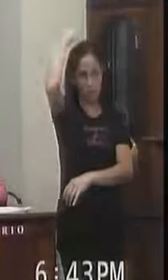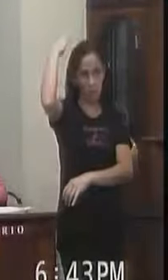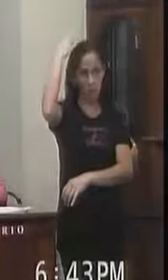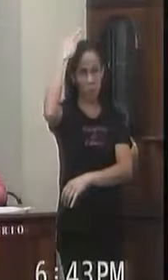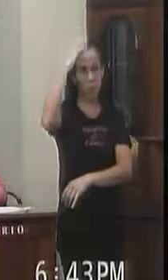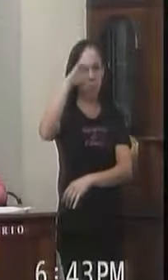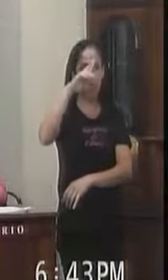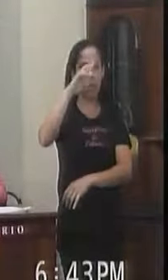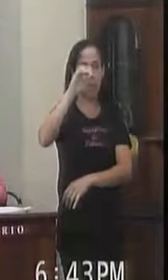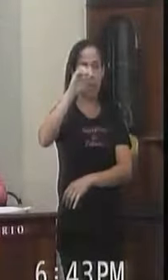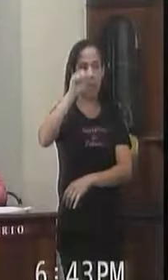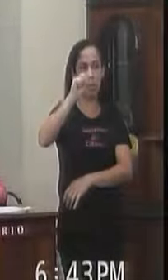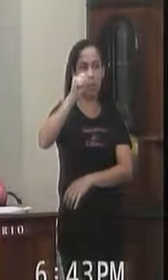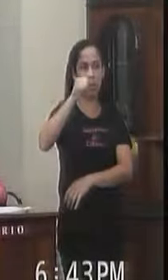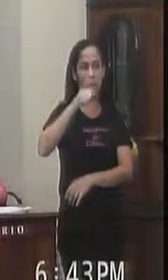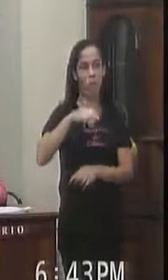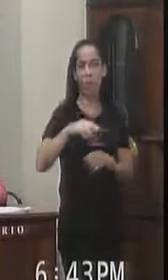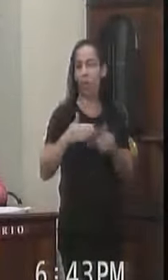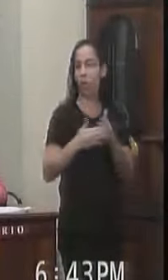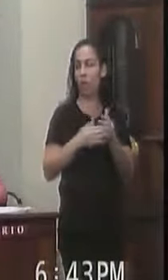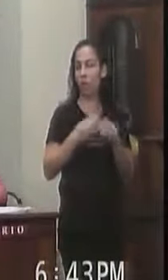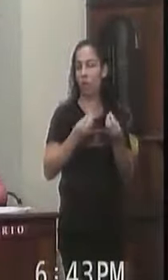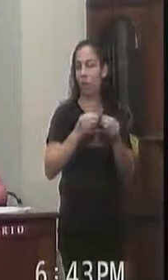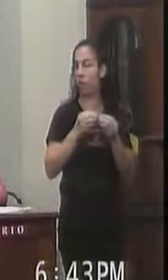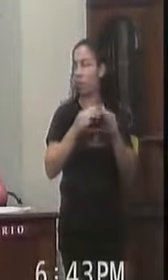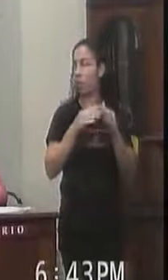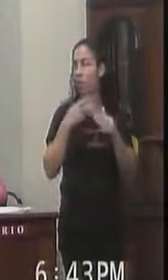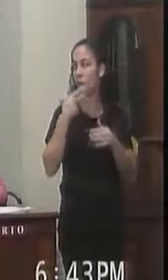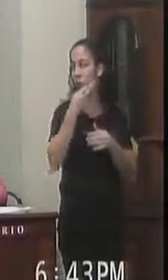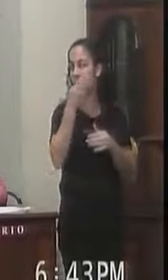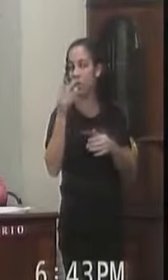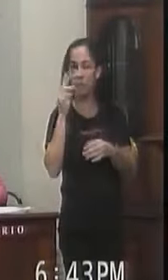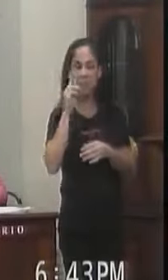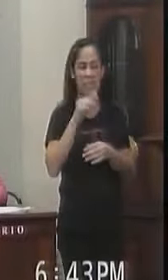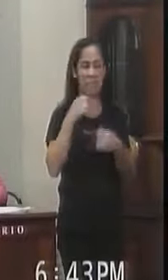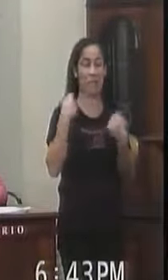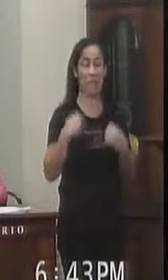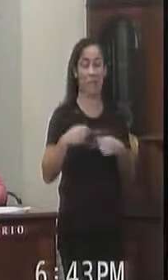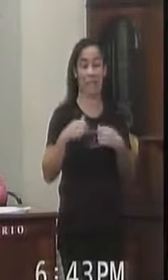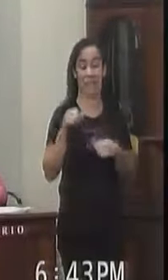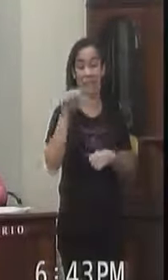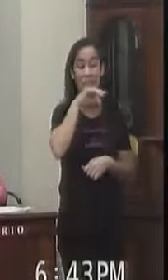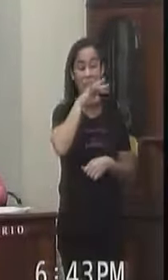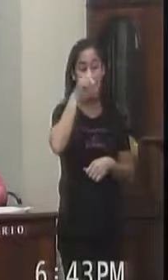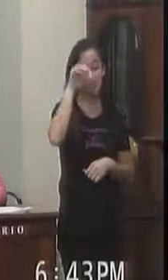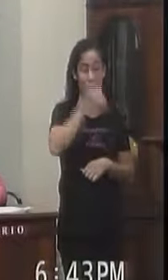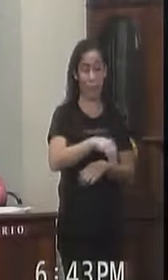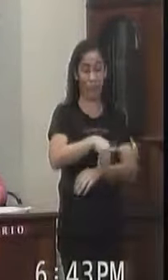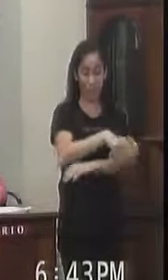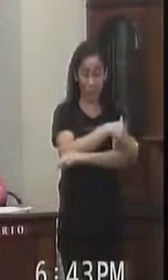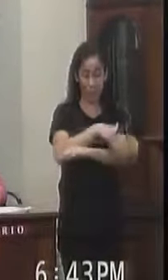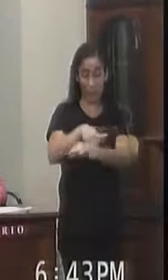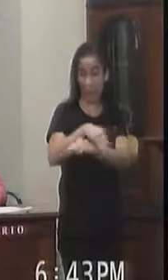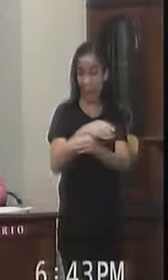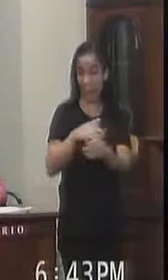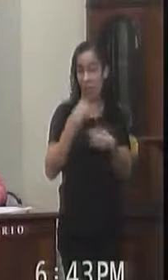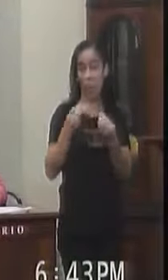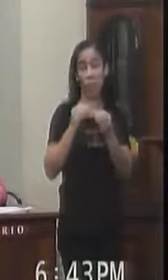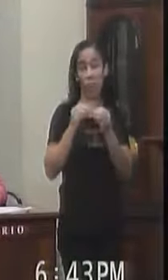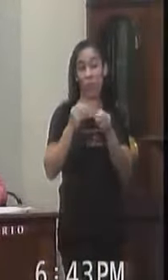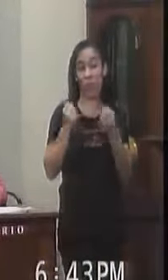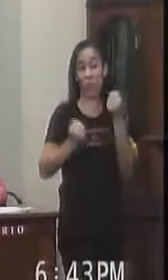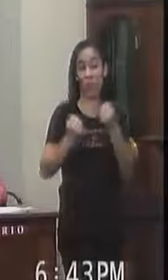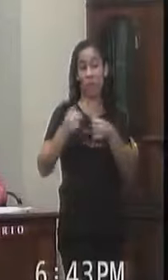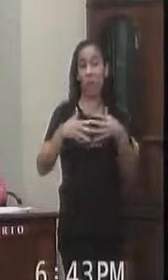2000 Sitiariano Em visitas Supracitadas O vereador Pode constatar As precárias condições Ao longo de toda a estrada Prejudicando o tráfego Dos